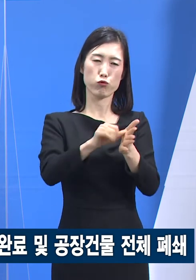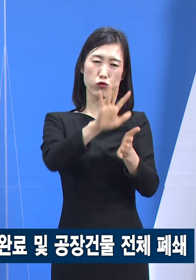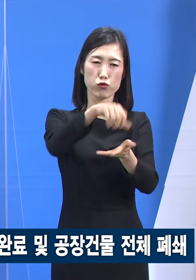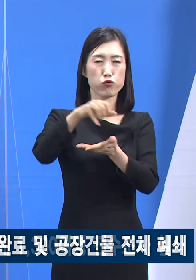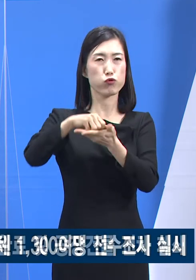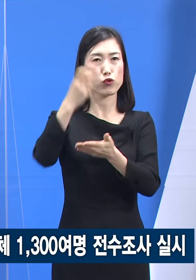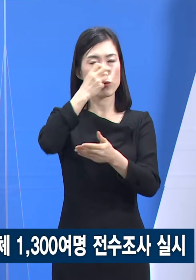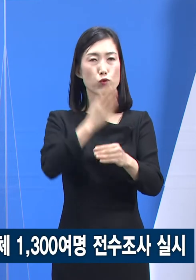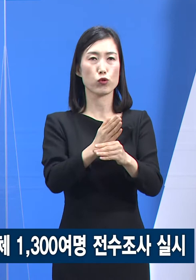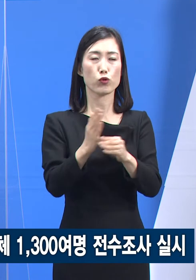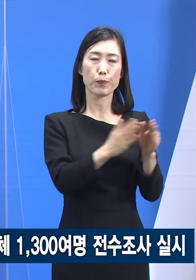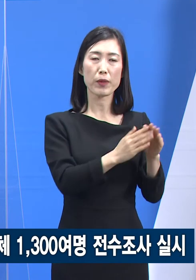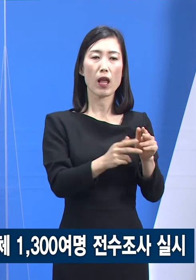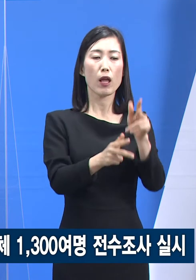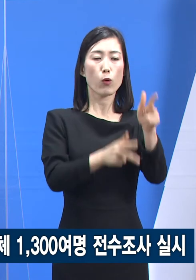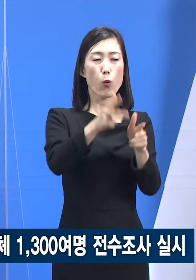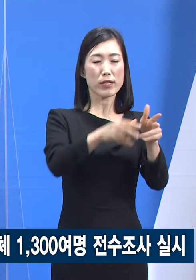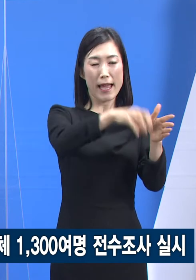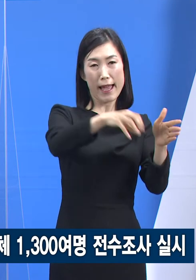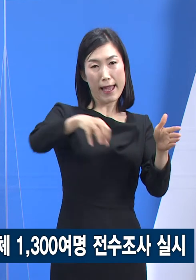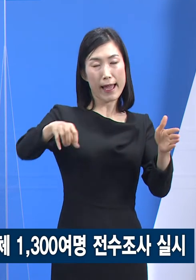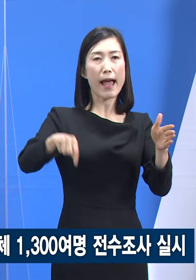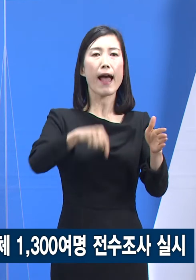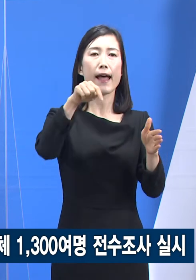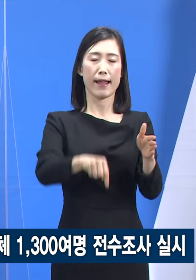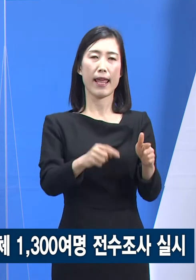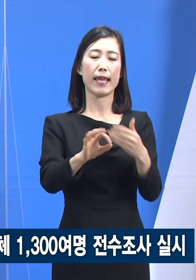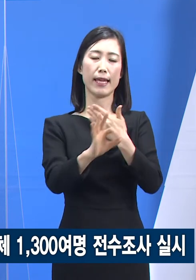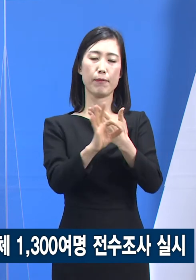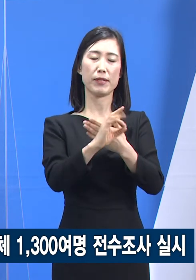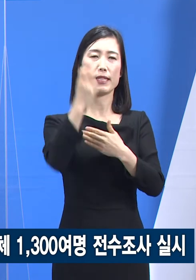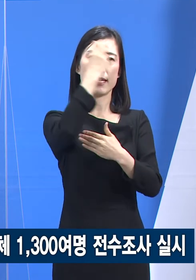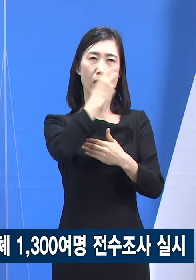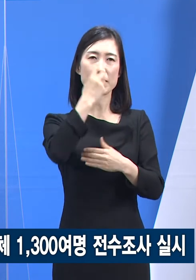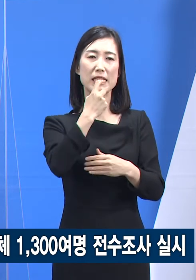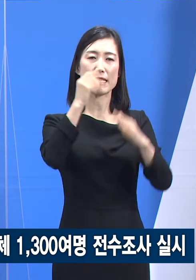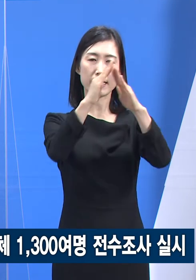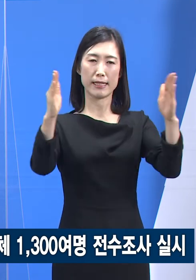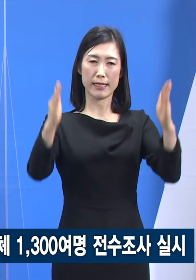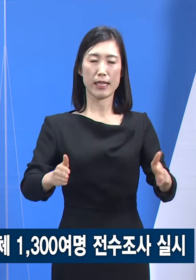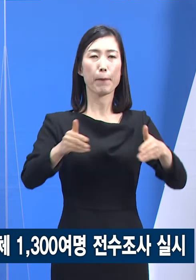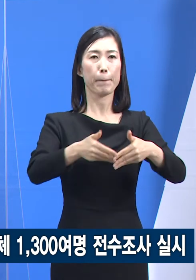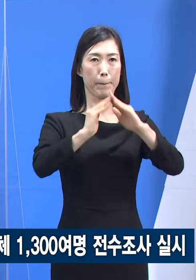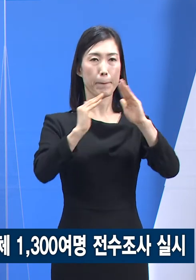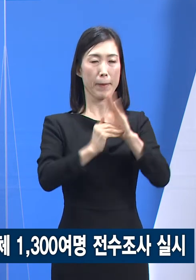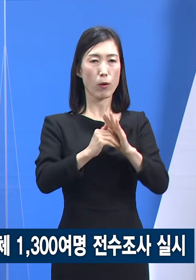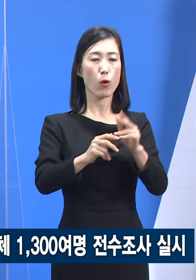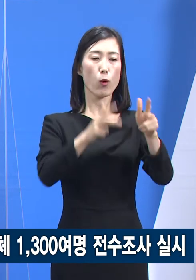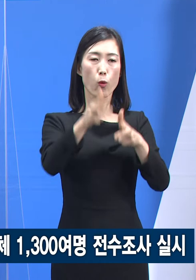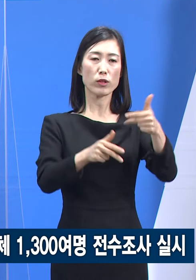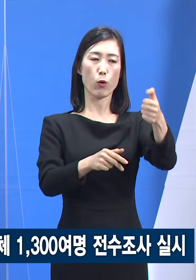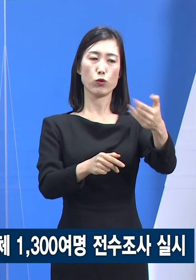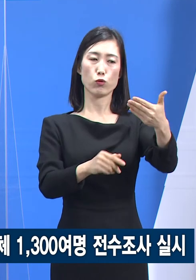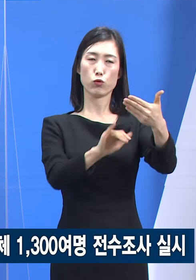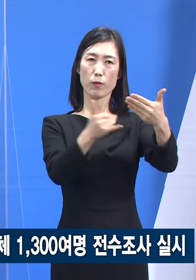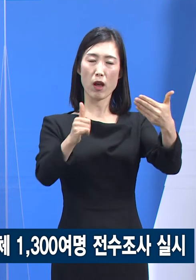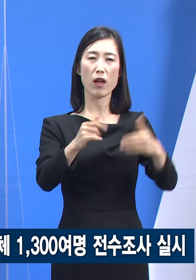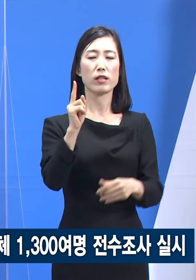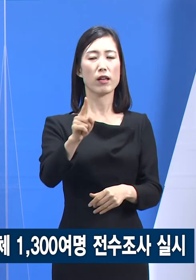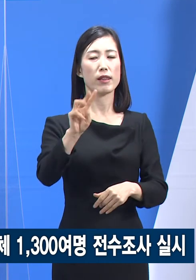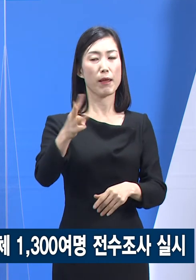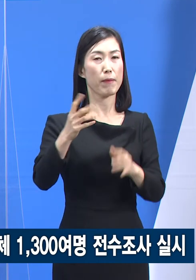산단 내 임시선별검사소가 설치되어 산단 내 59개 업체 1,300여 명에 대해서